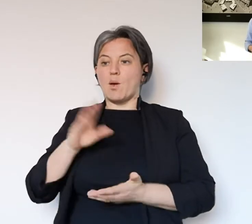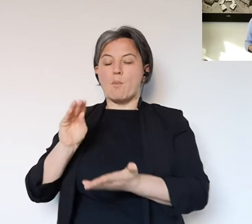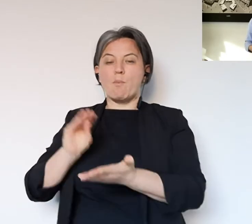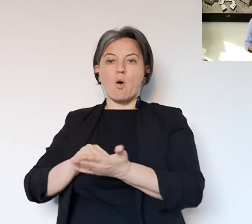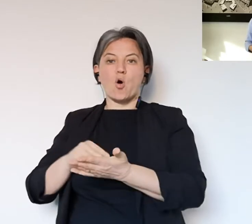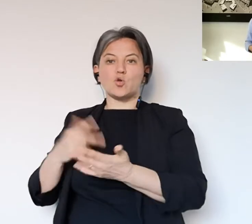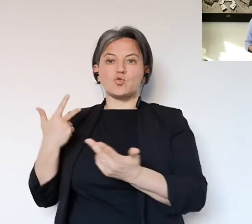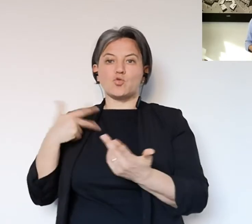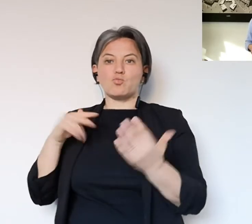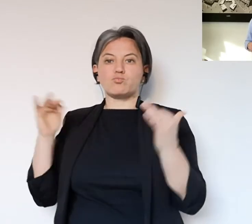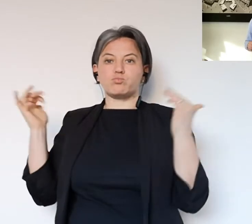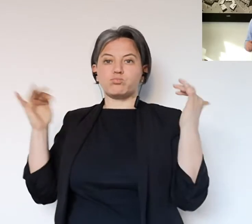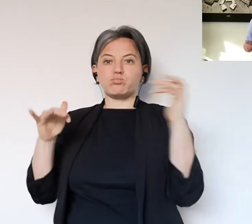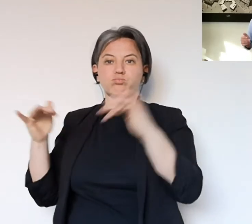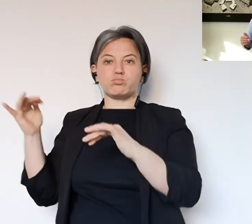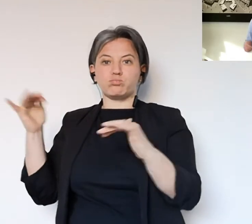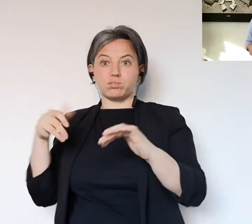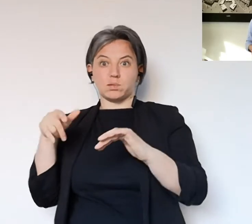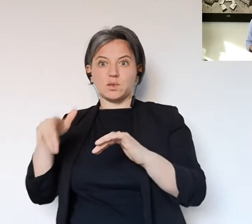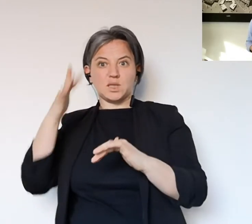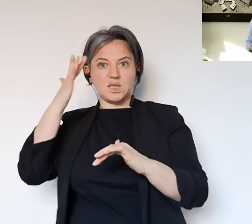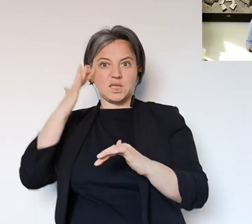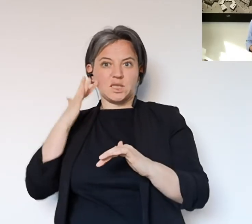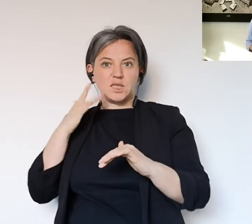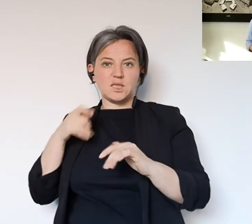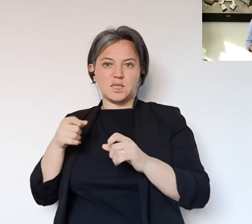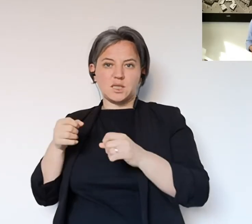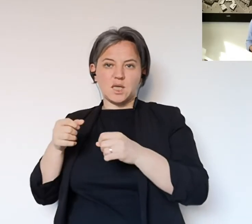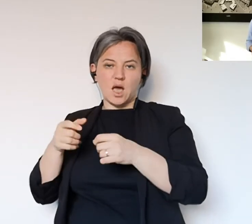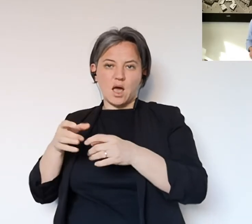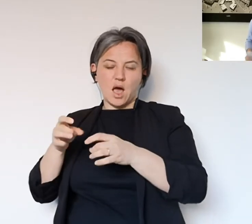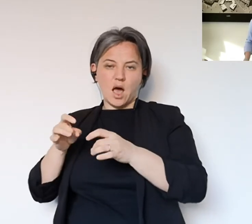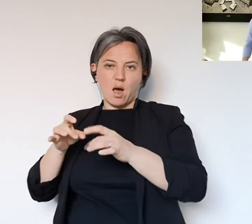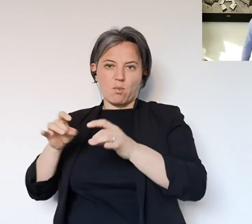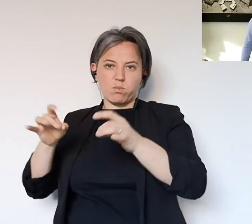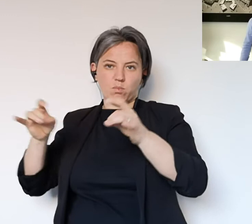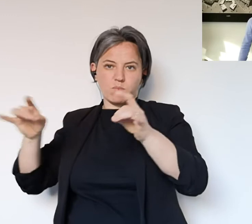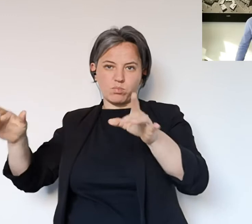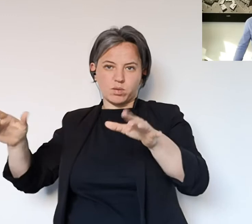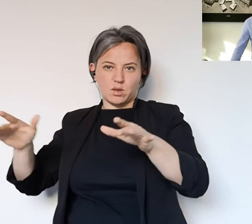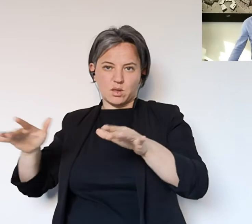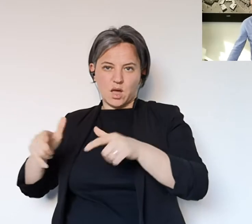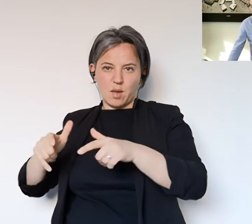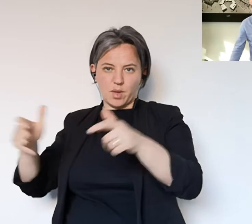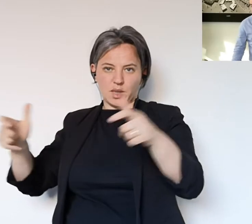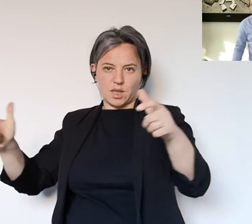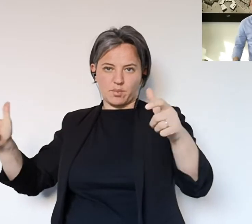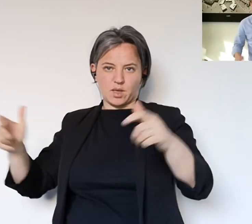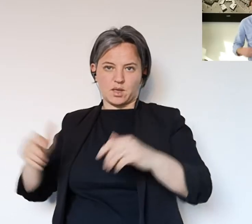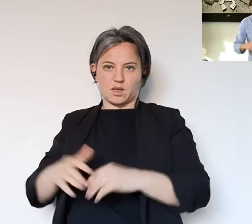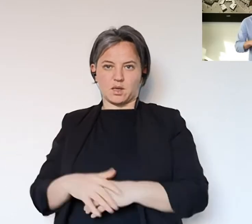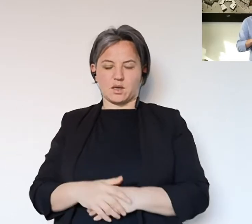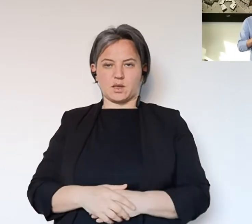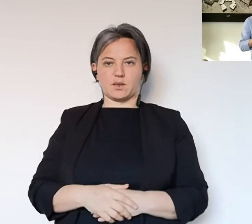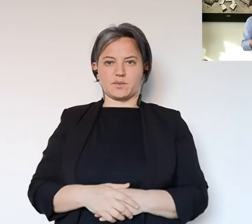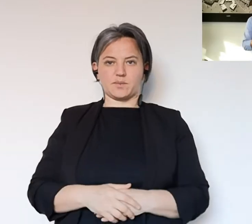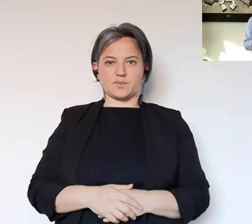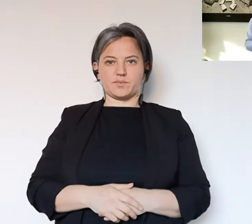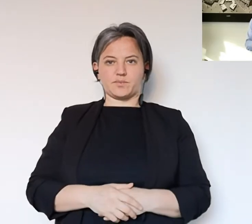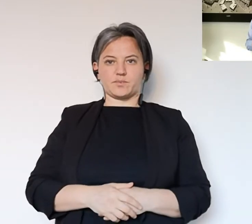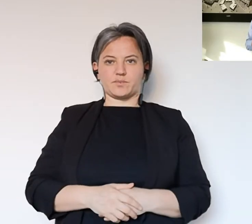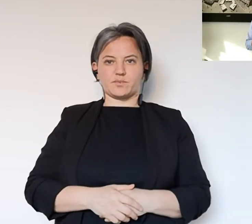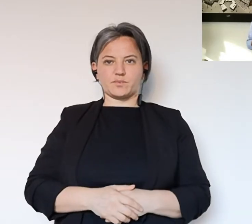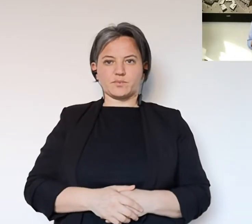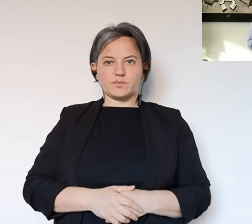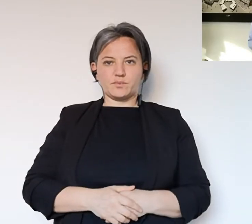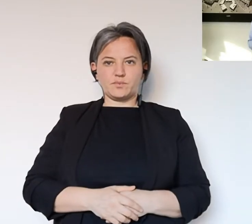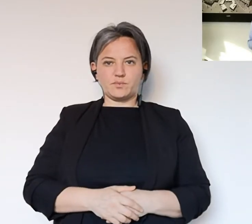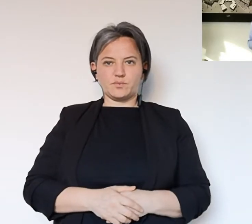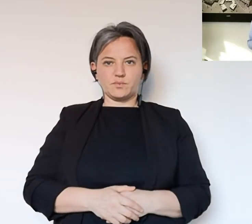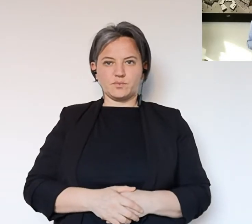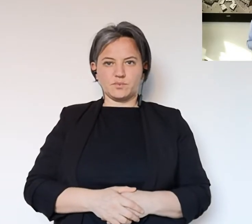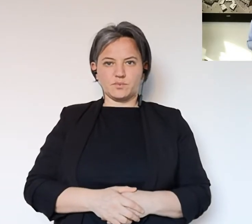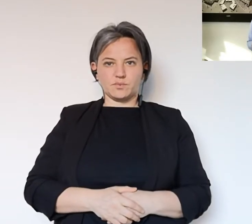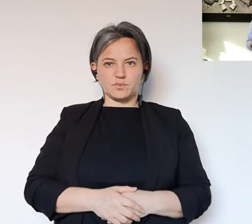luoghi di socializzazione che sono quelli più ad alto rischio rispetto all